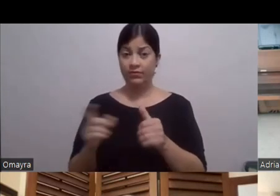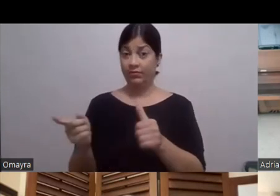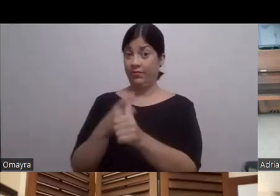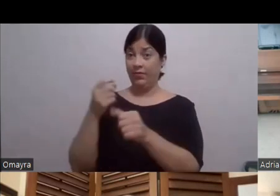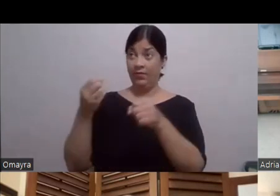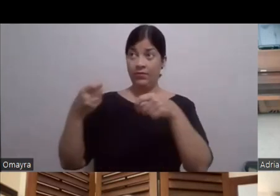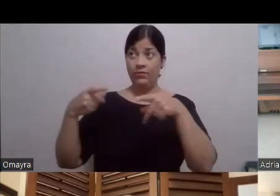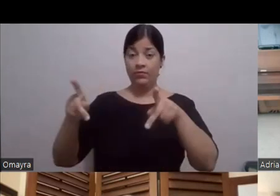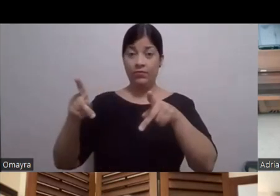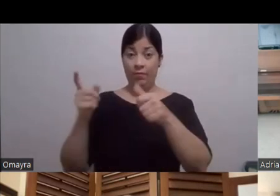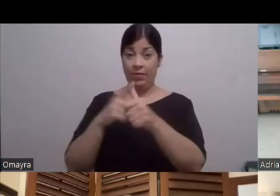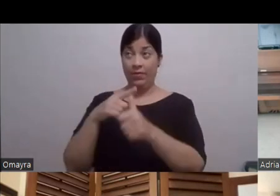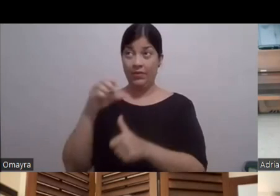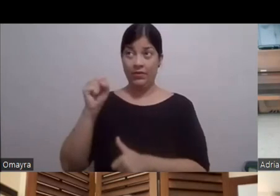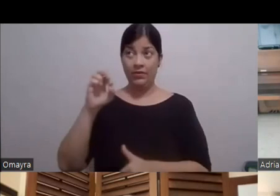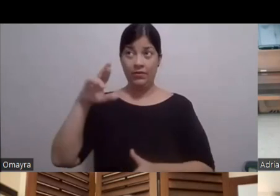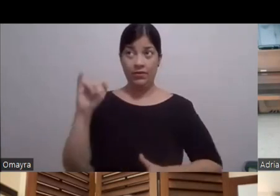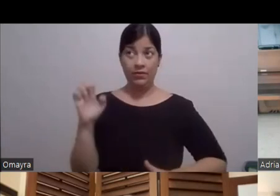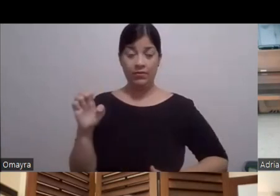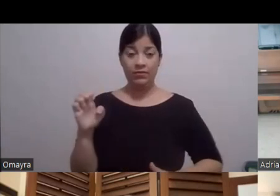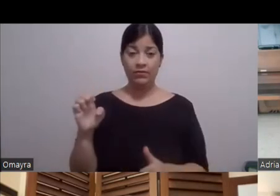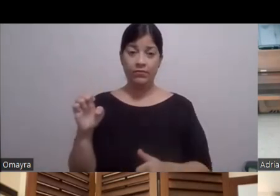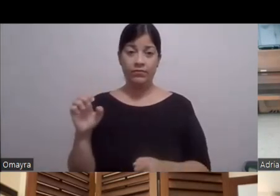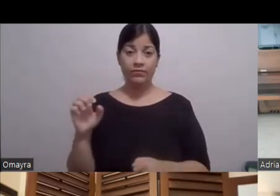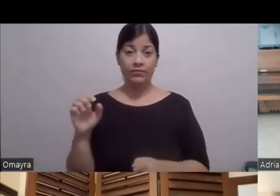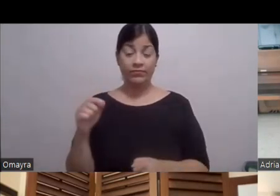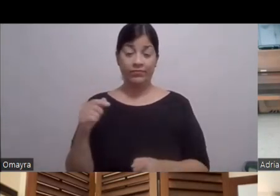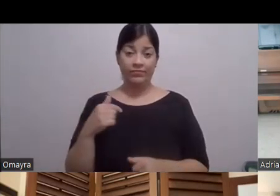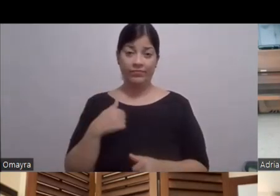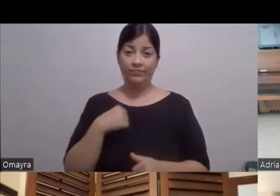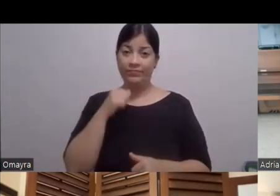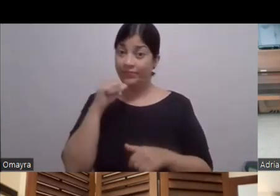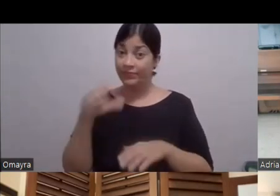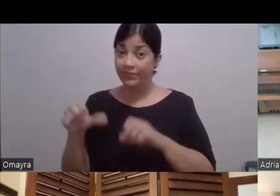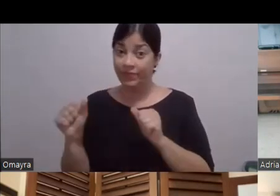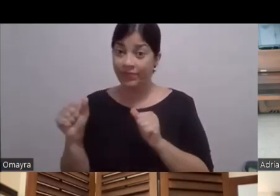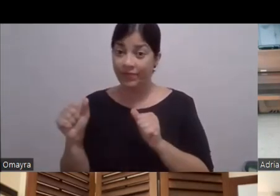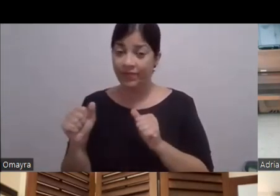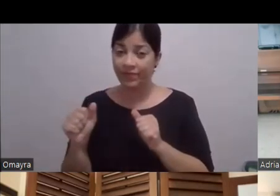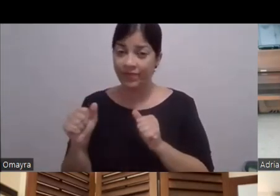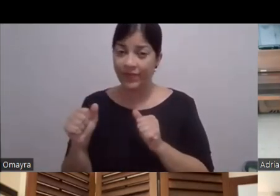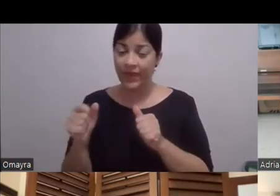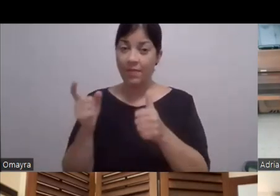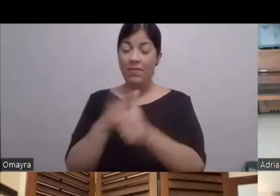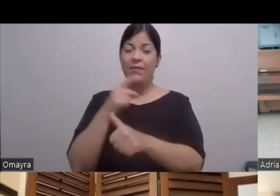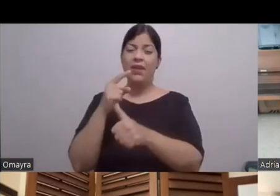serie Porque el primer casting No Después hice un montón de casting Que no me quedé La primera serie Me la dan en febrero Terminando yo en enero La película